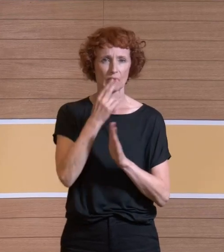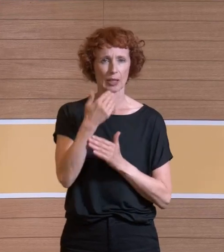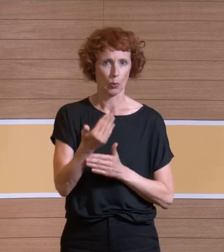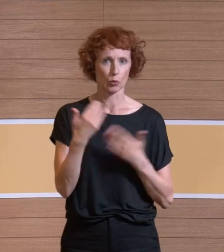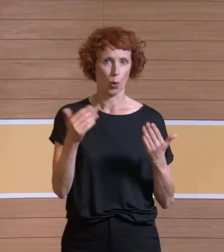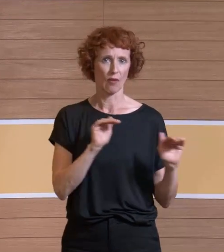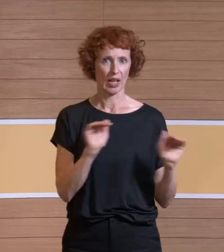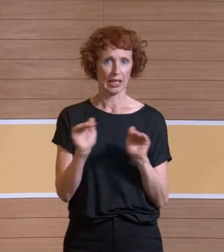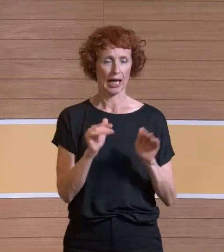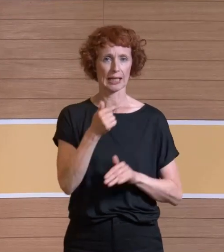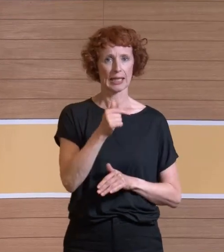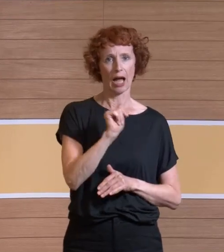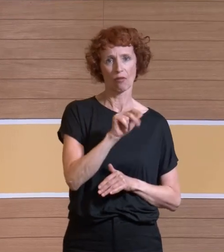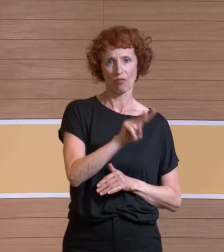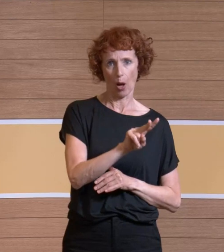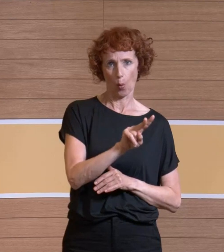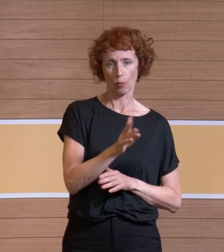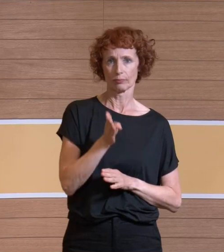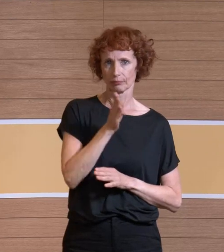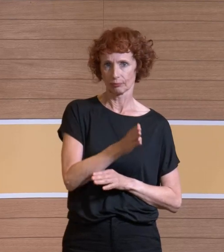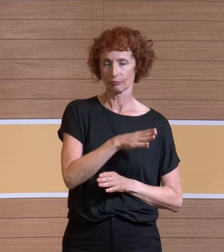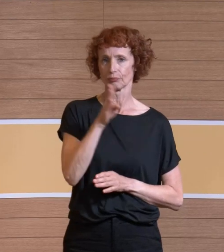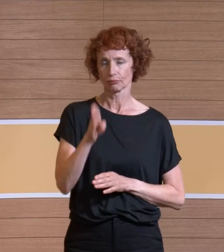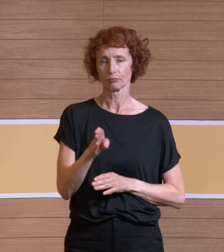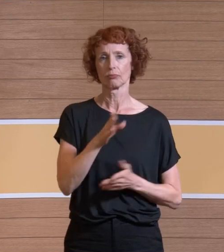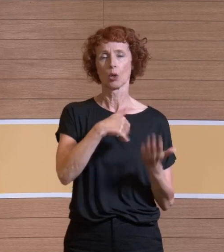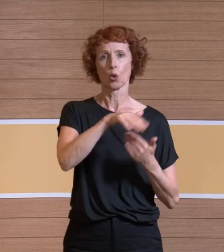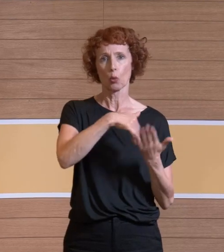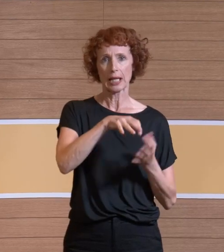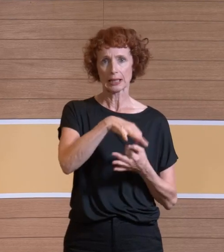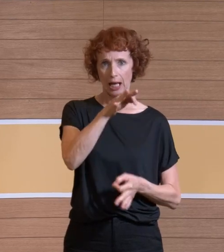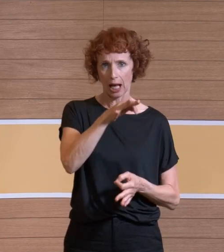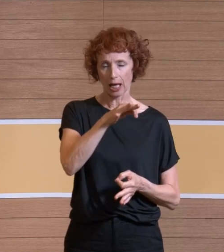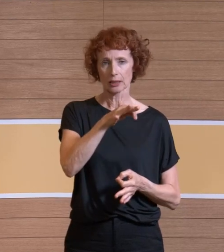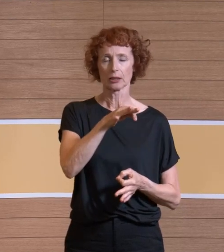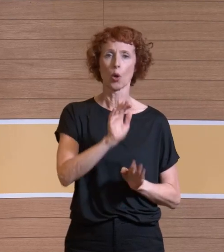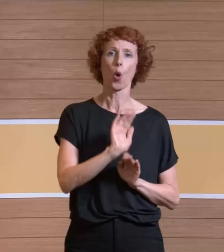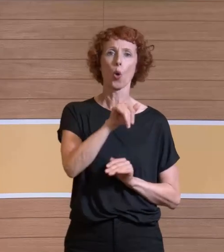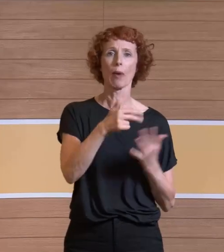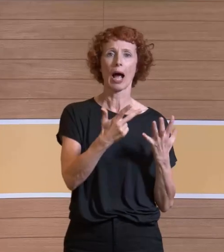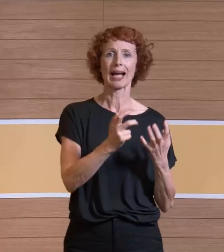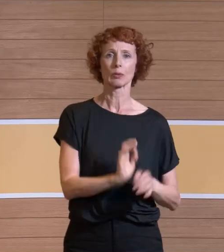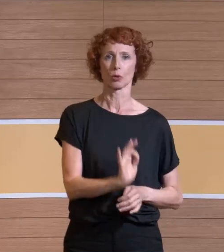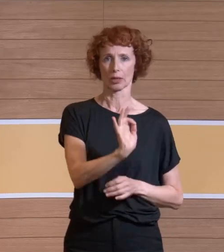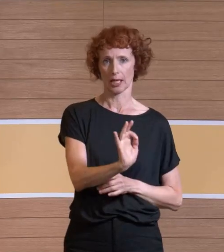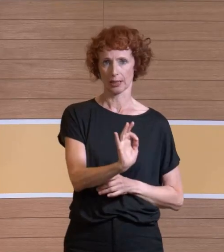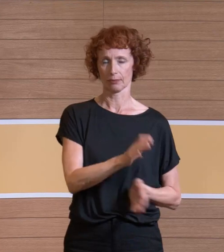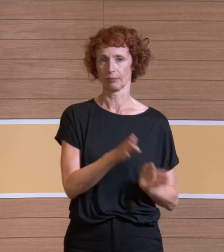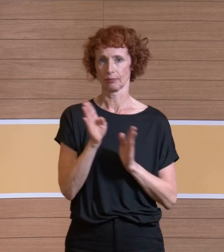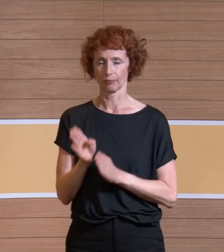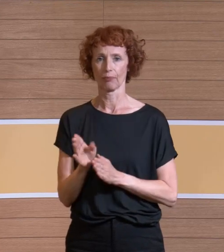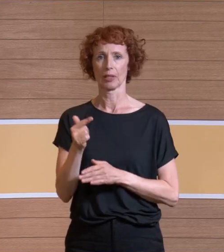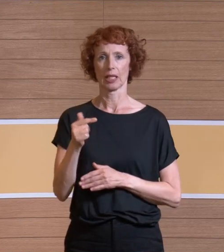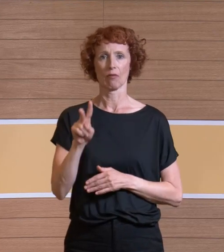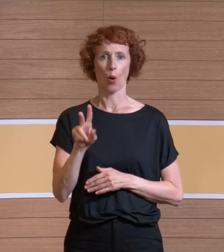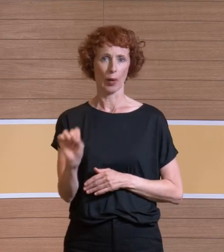der Vergleich. THV-System auf der linken Seite. Turbulenzgrad möglichst über 80 Prozent. Und auf der rechten Seite